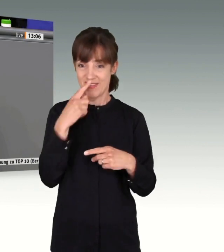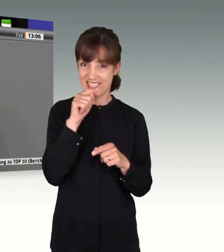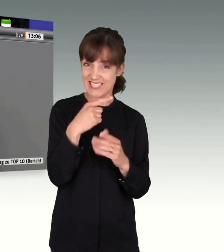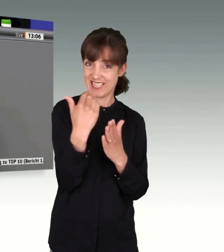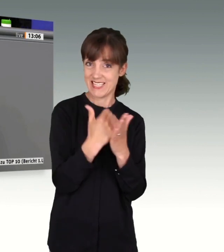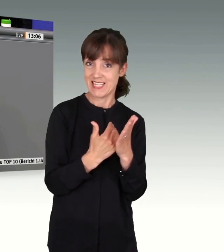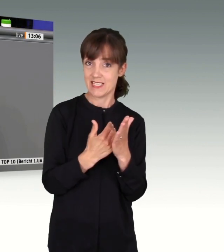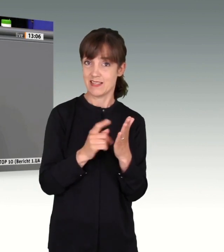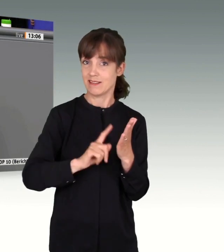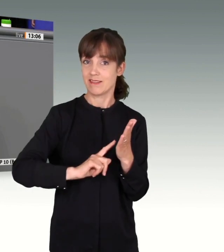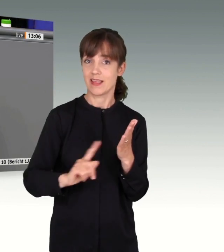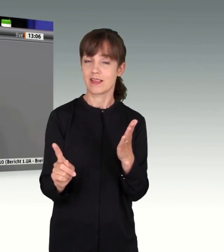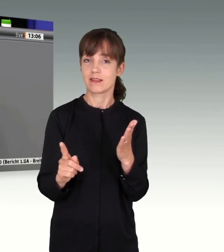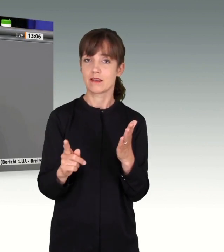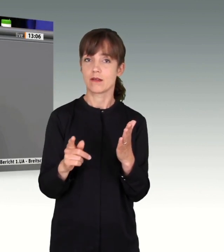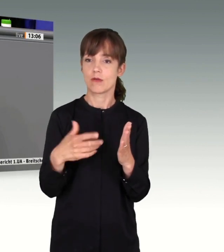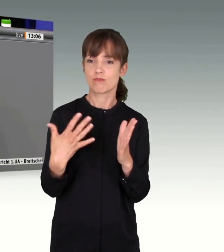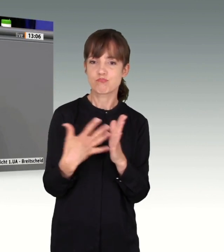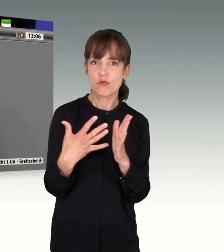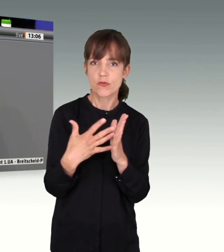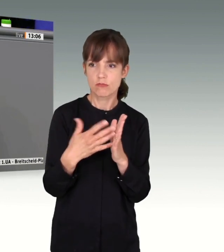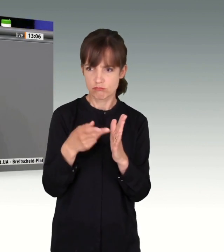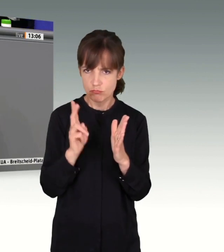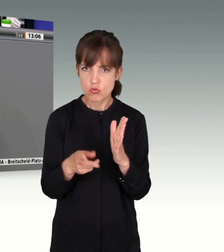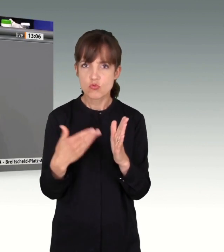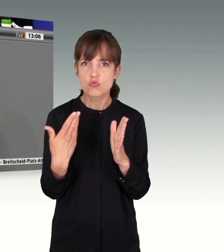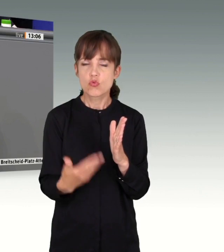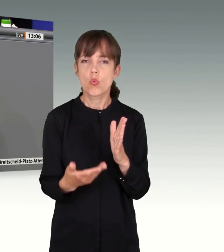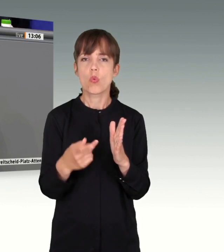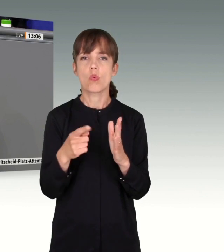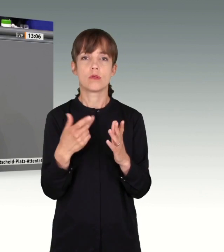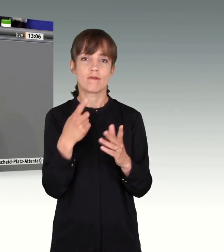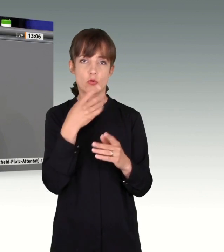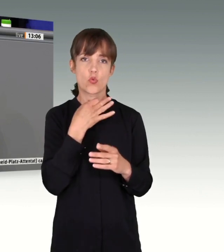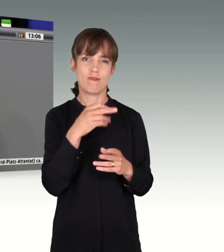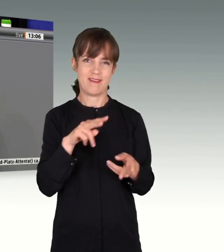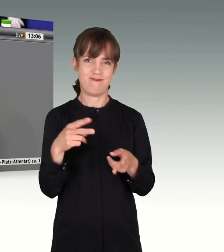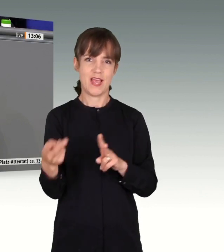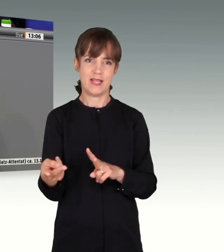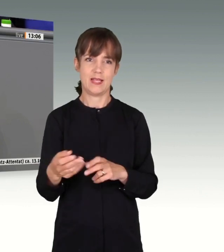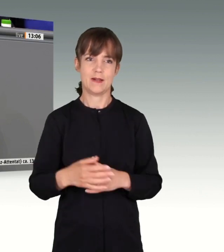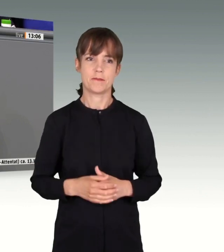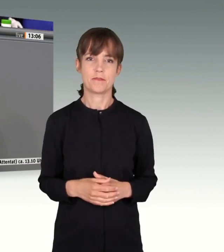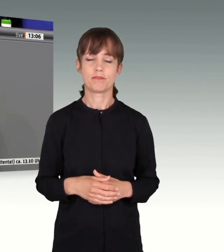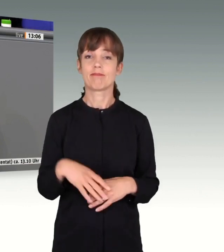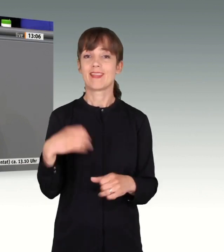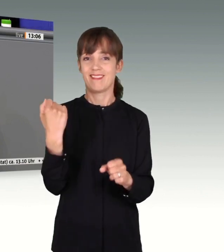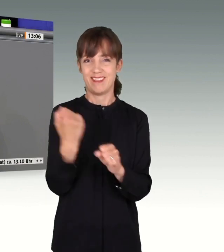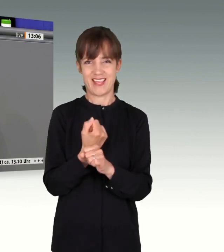nicht auf den Prüfstand stellen und gegebenenfalls auch verändern. Der Täter